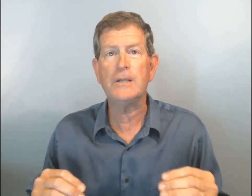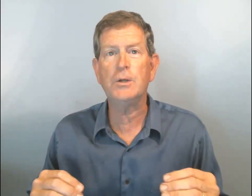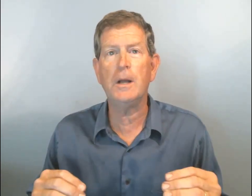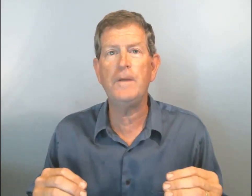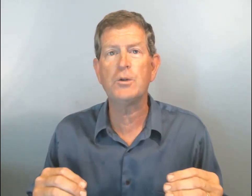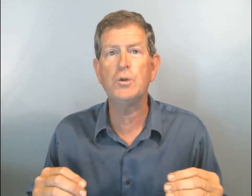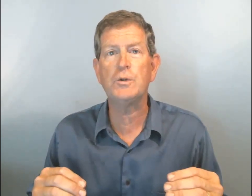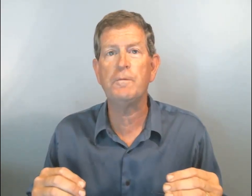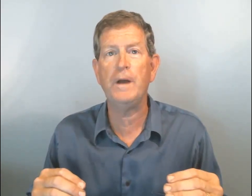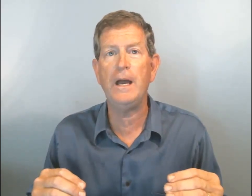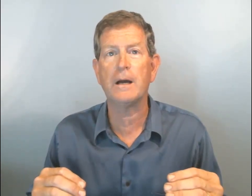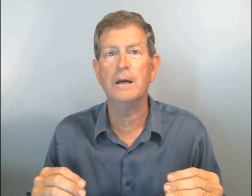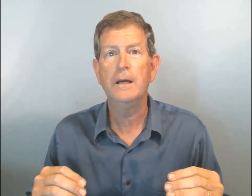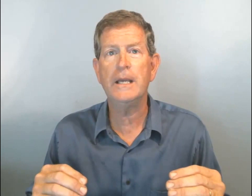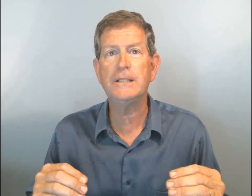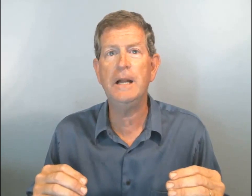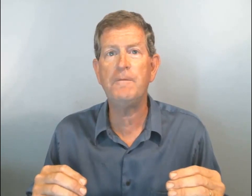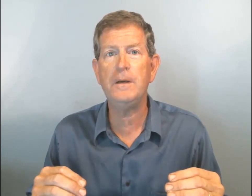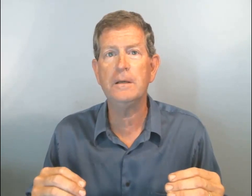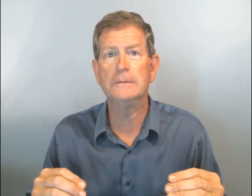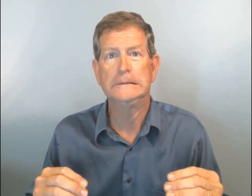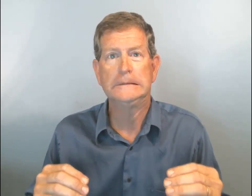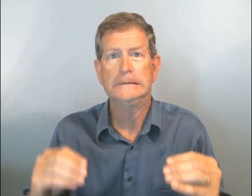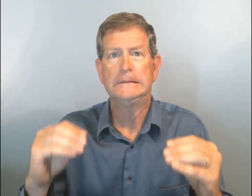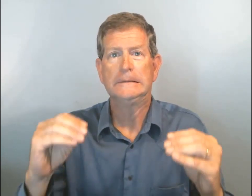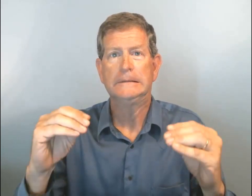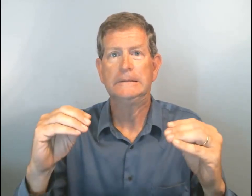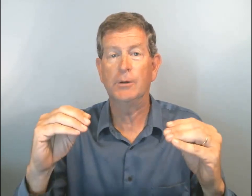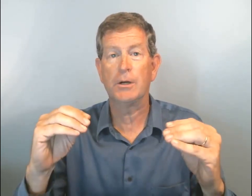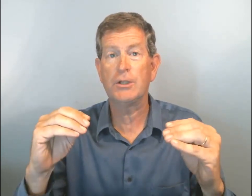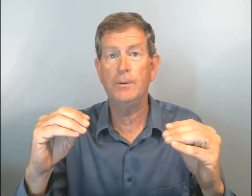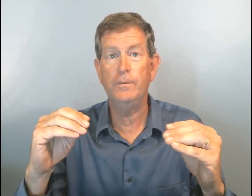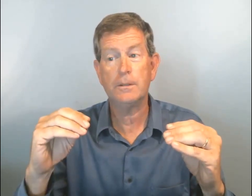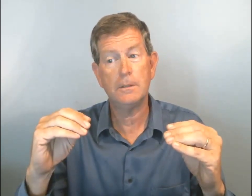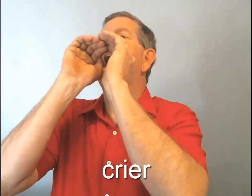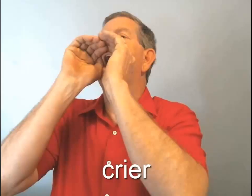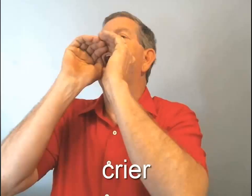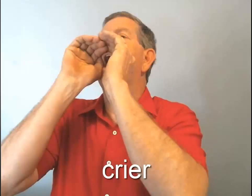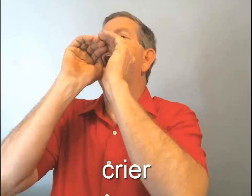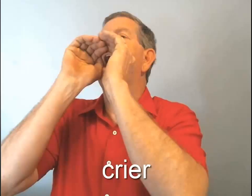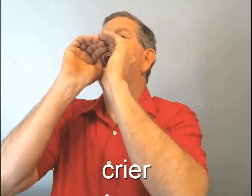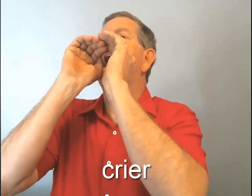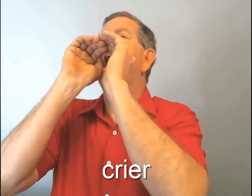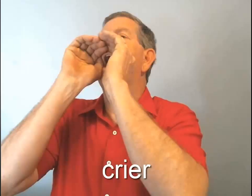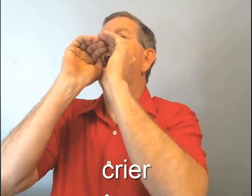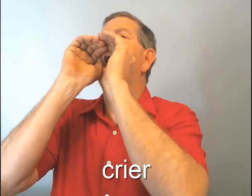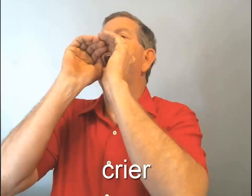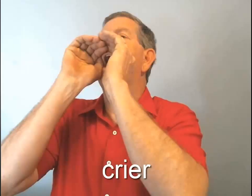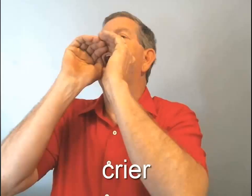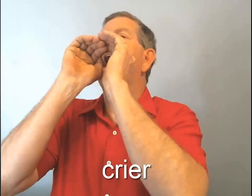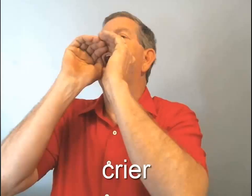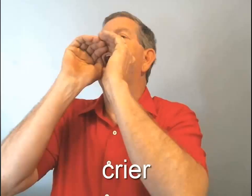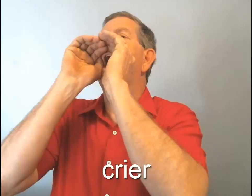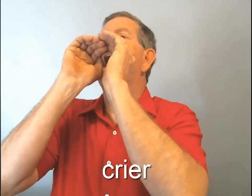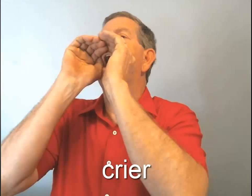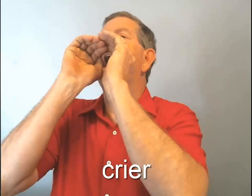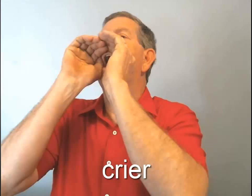'est-ce que l'homme vient juste de faire ? Qu'est-ce qu'il a fait ? Il n'aurait jamais dû faire ça. Oui,'est crier, il a crié après la femme.